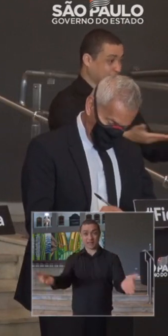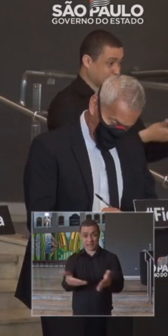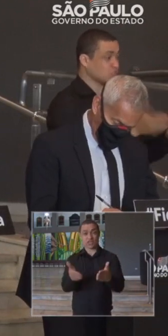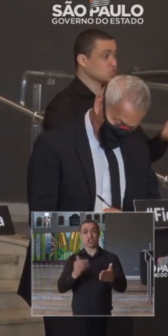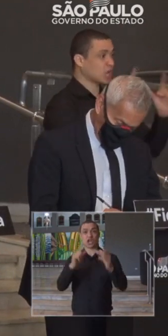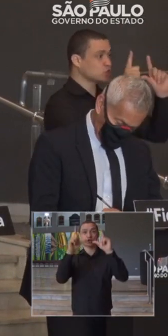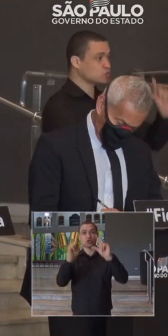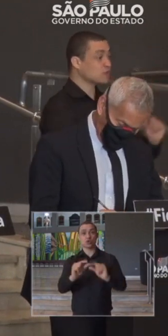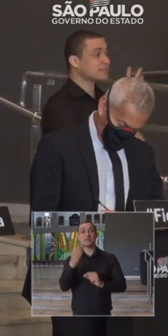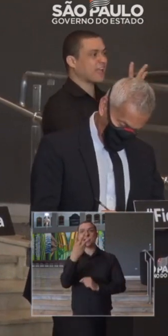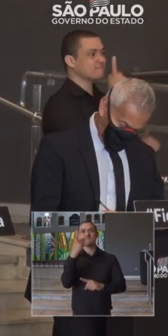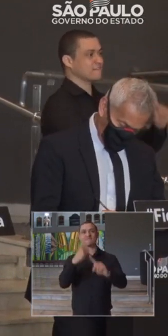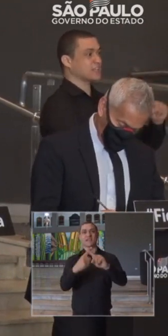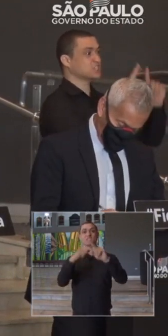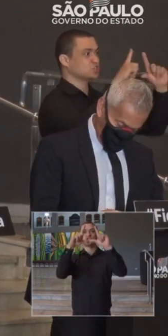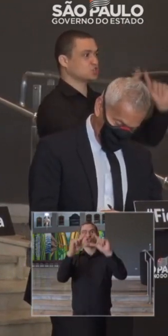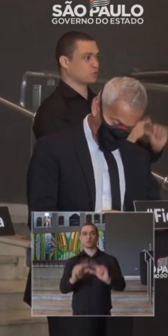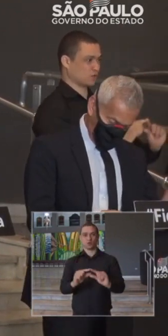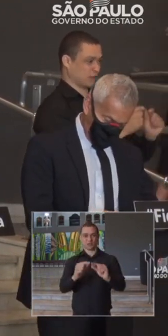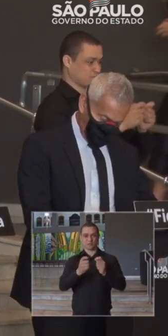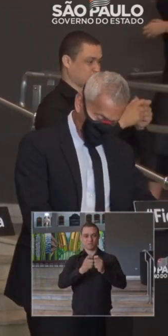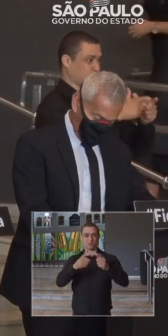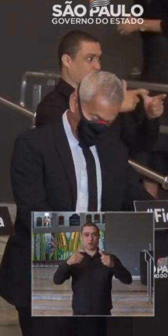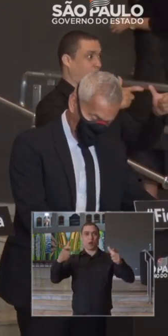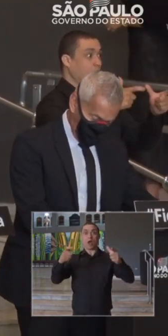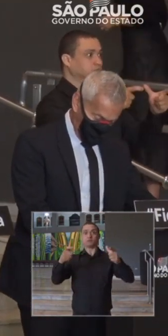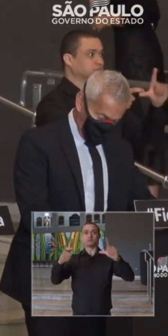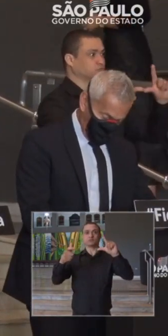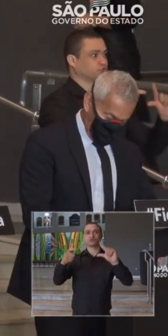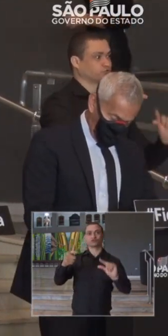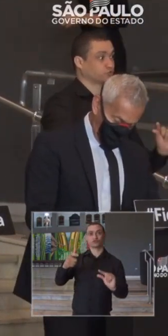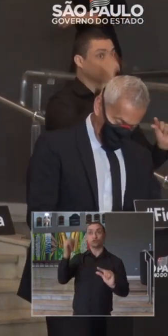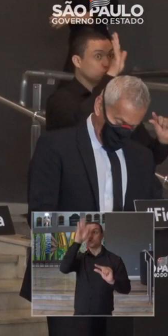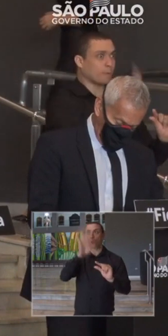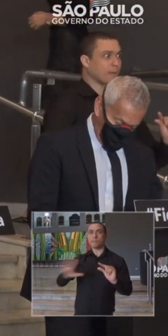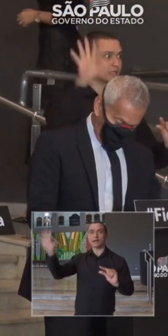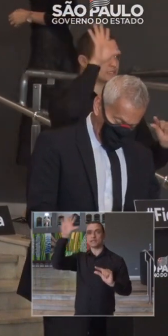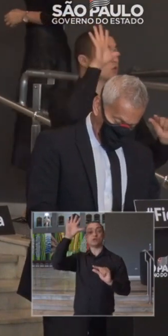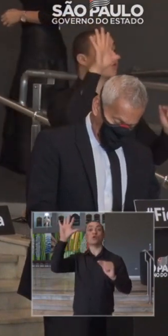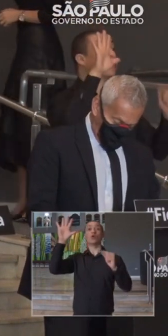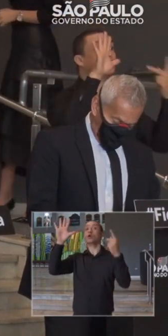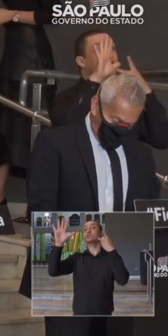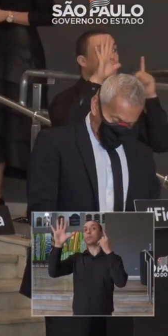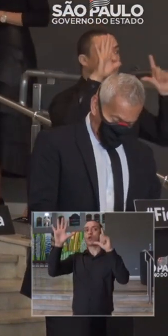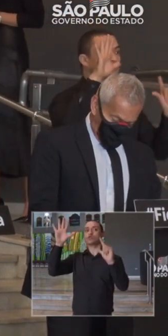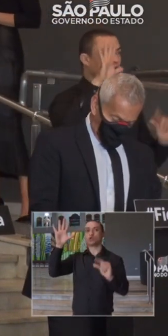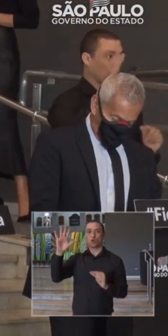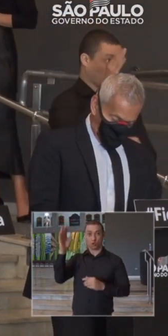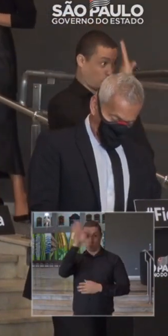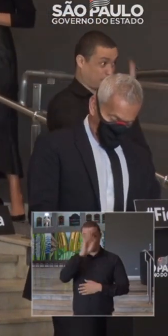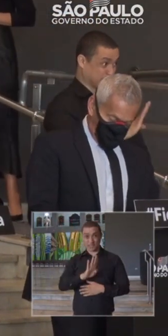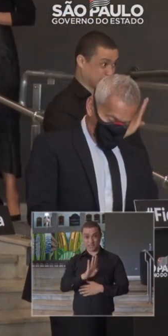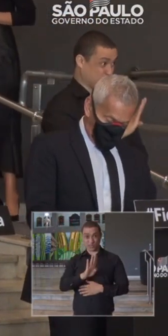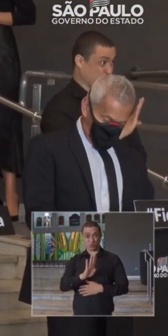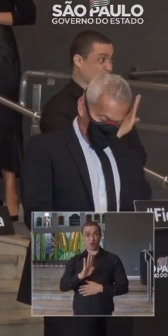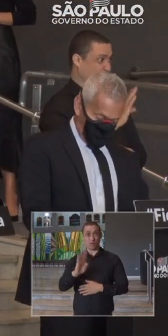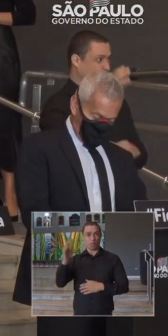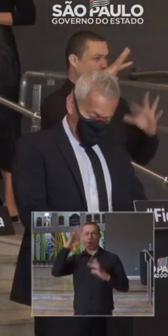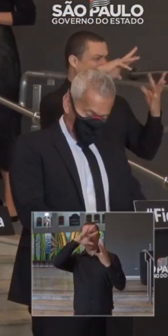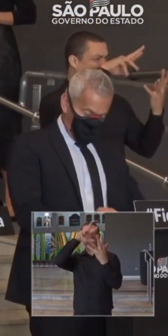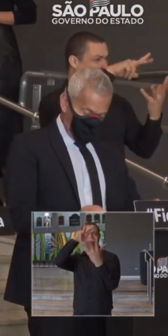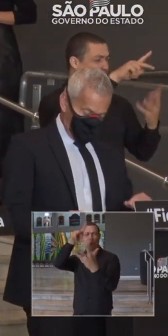reduzimos em três vezes o percentual de São Paulo frente ao do Brasil, no momento em que o país é o segundo com mais casos no mundo.